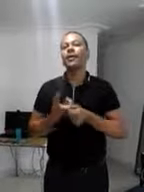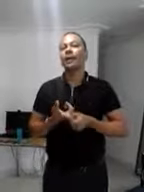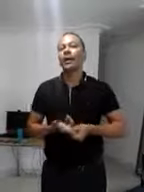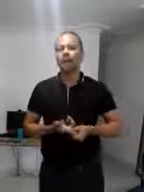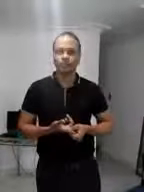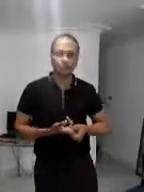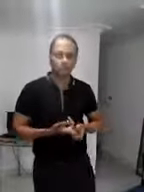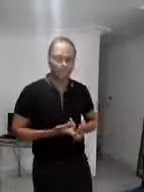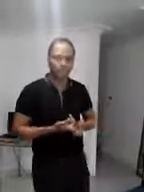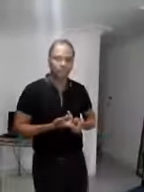mercado.